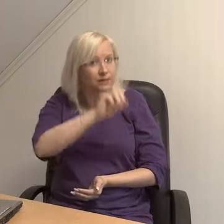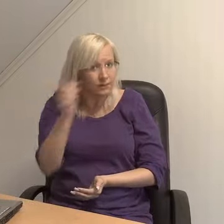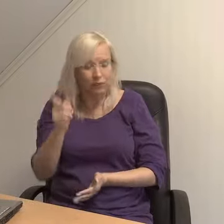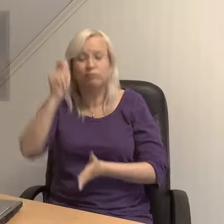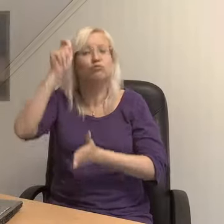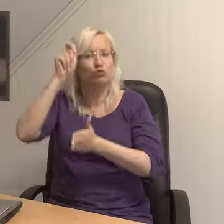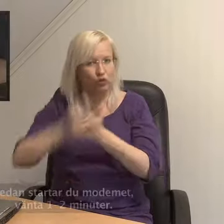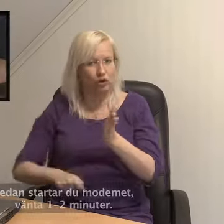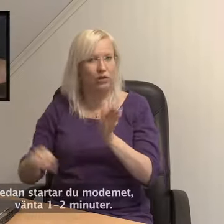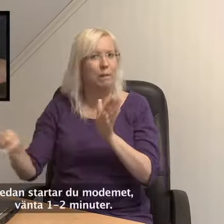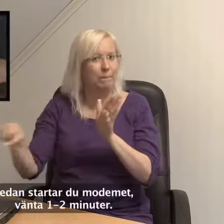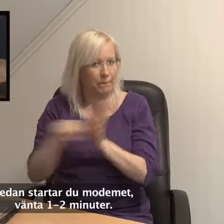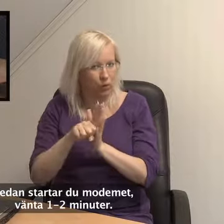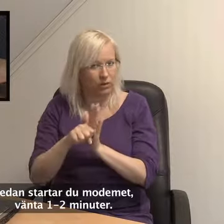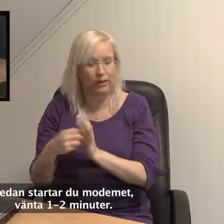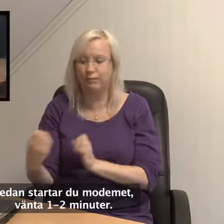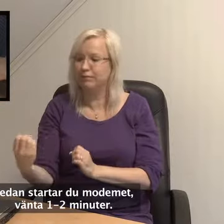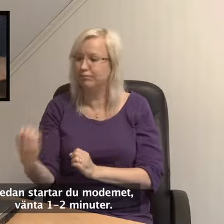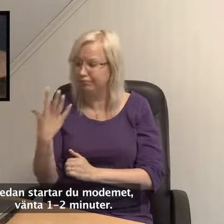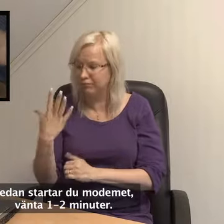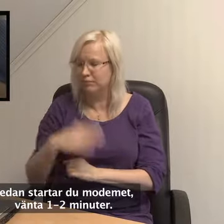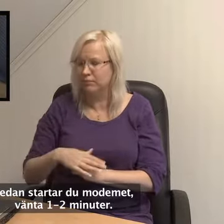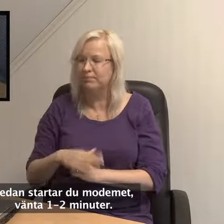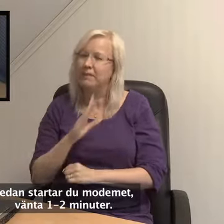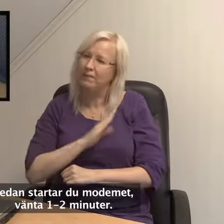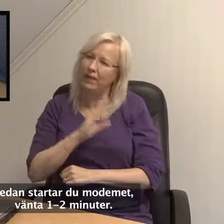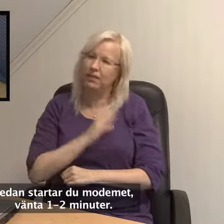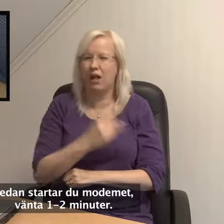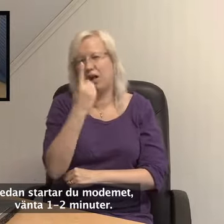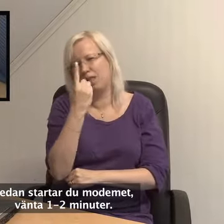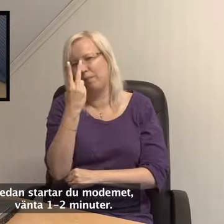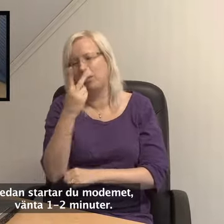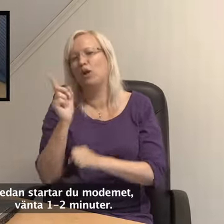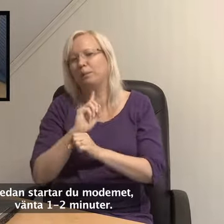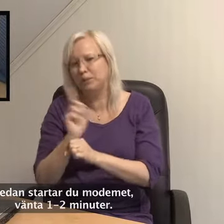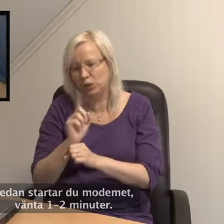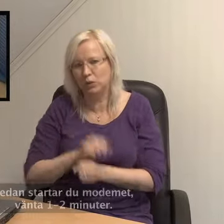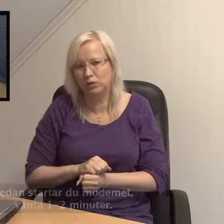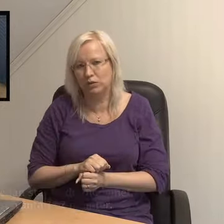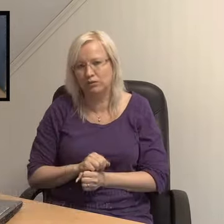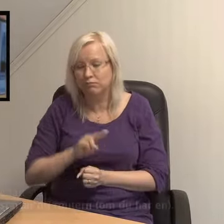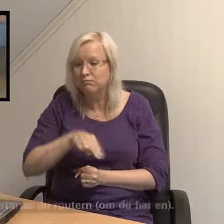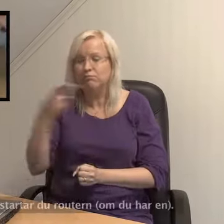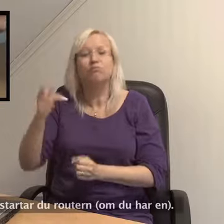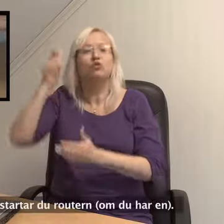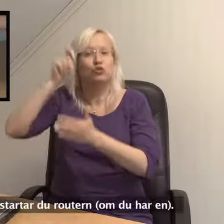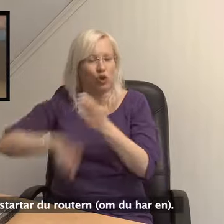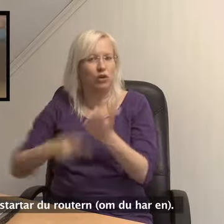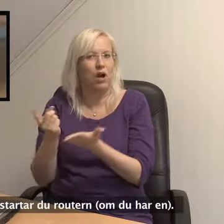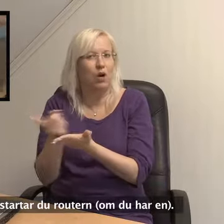Sedan startar du modemet och väntar en till två minuter. Därefter startar